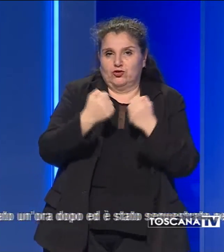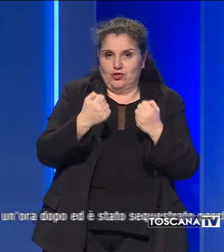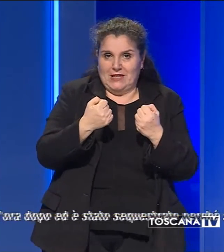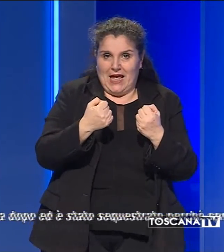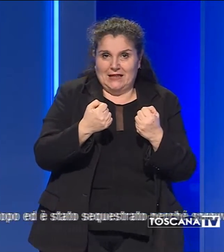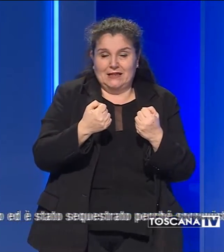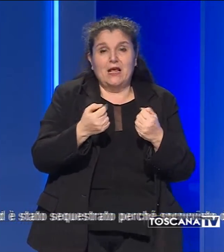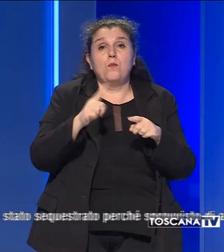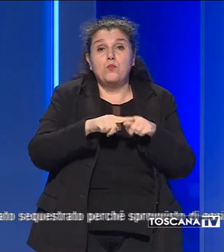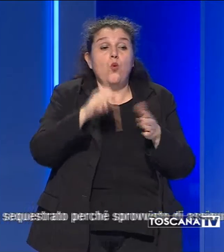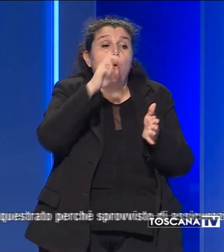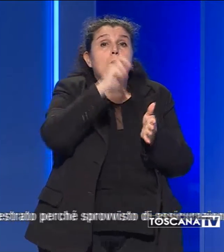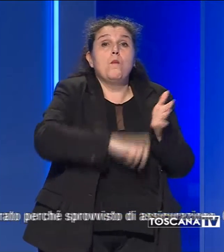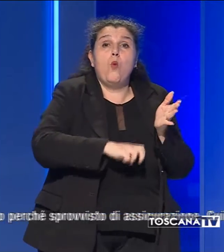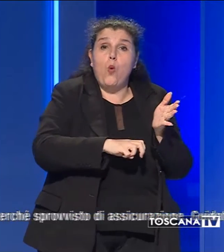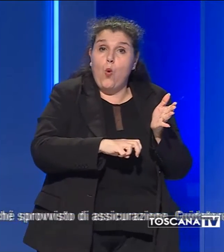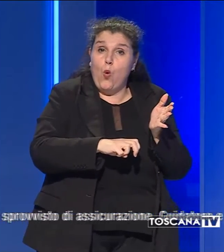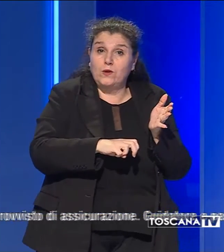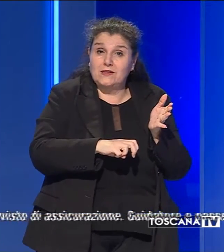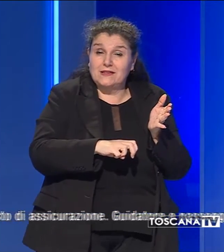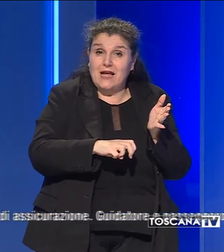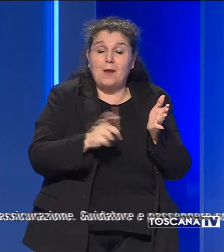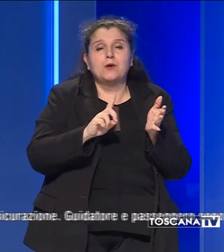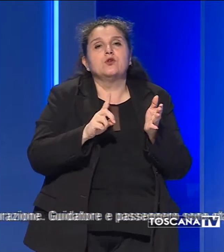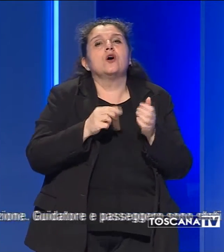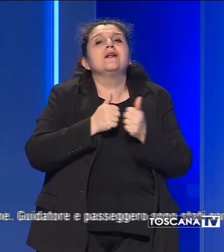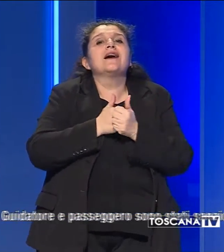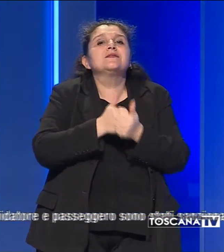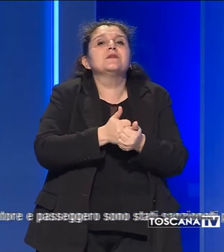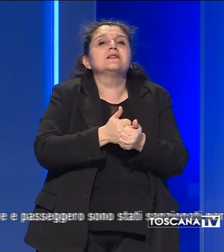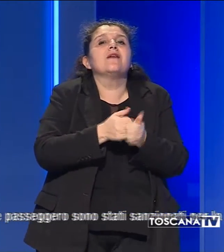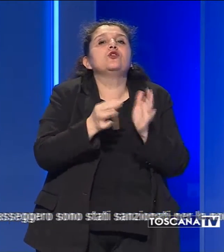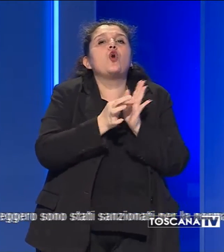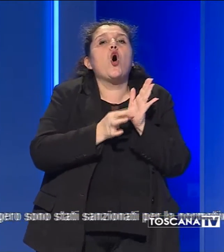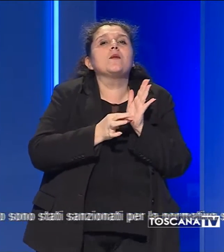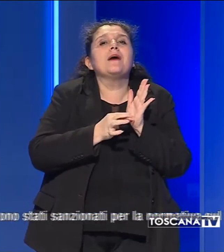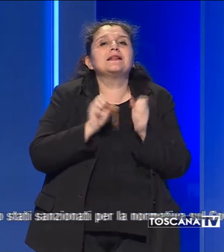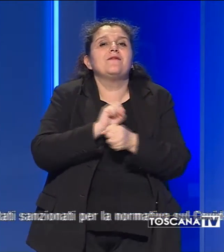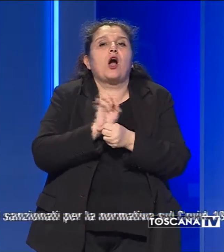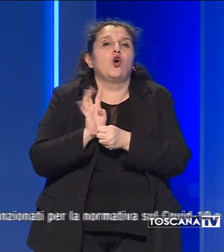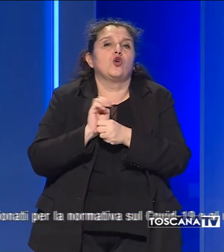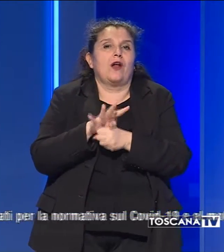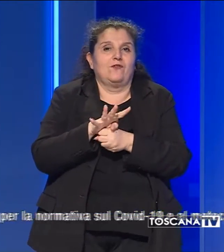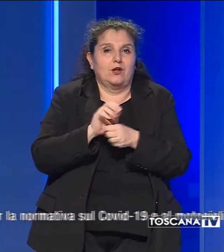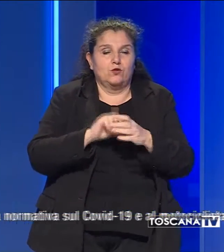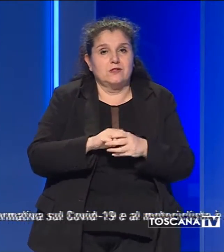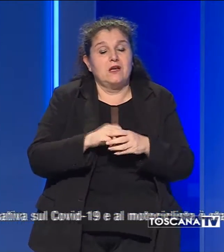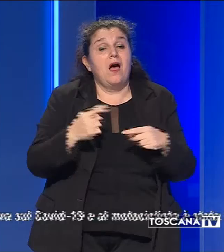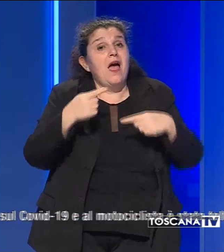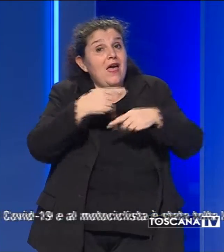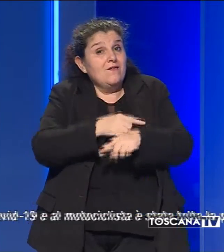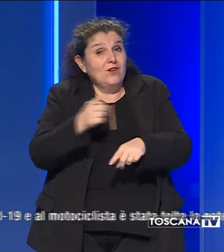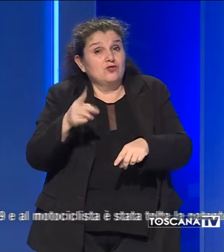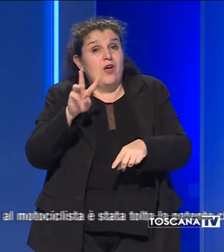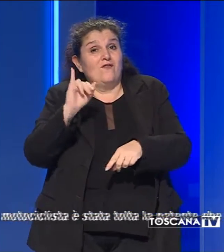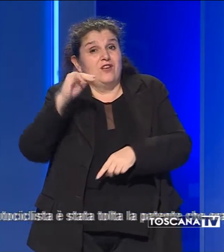oltre che sanzionato anche per non aver rispettato la normativa sul coronavirus. L'episodio